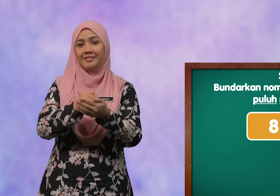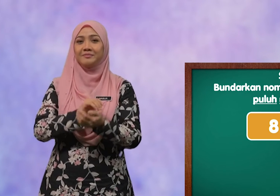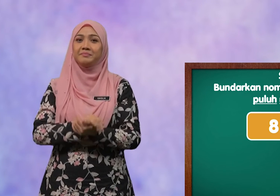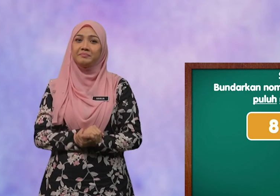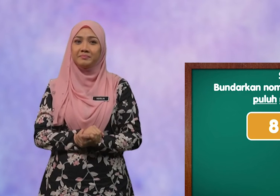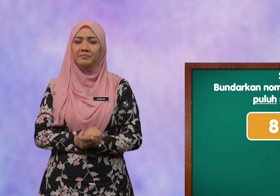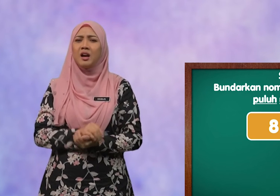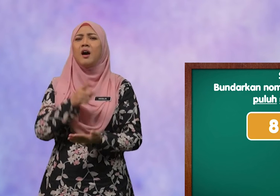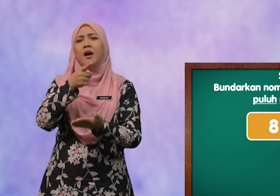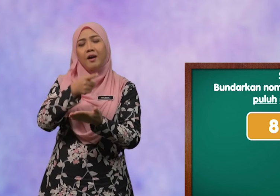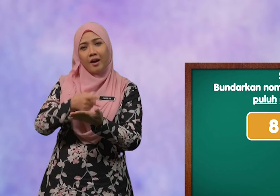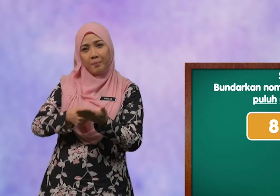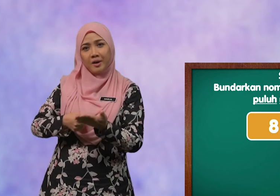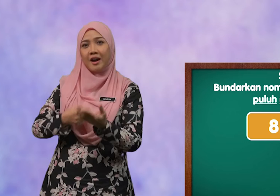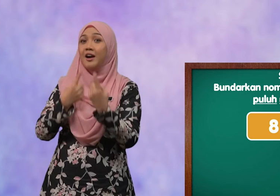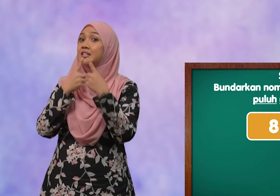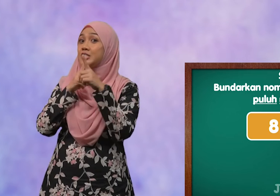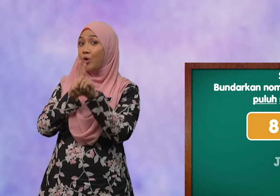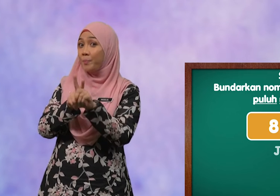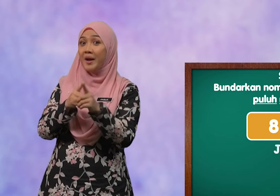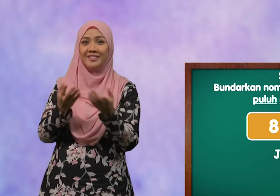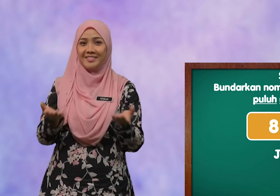Apakah jawapannya?